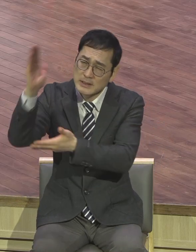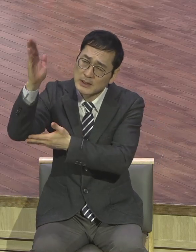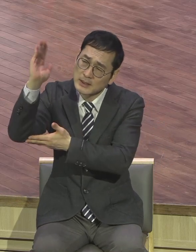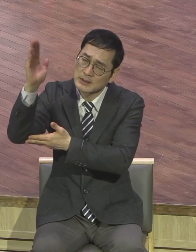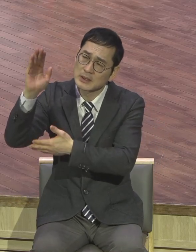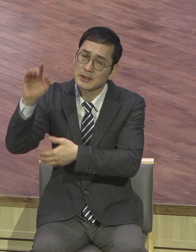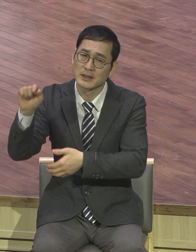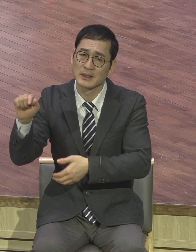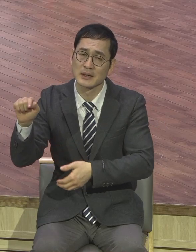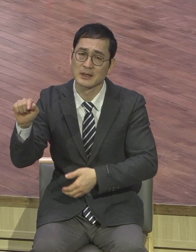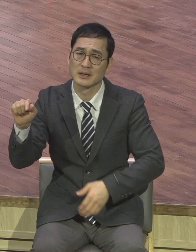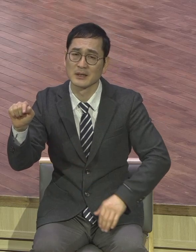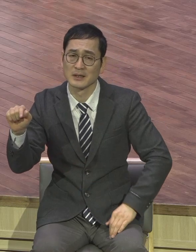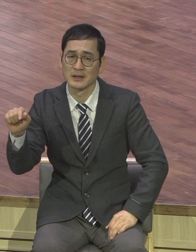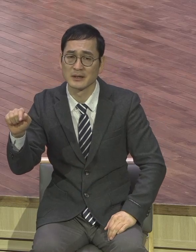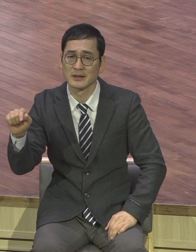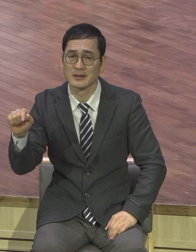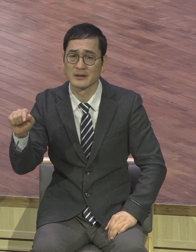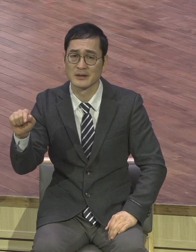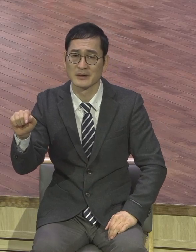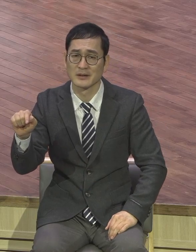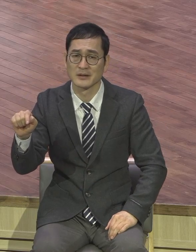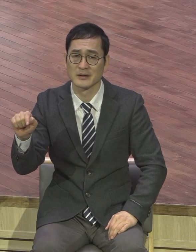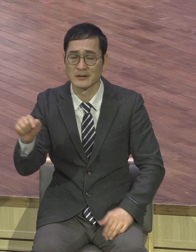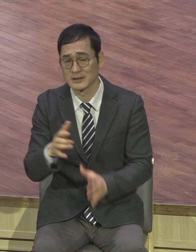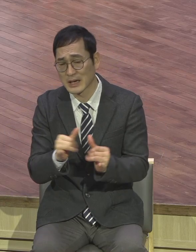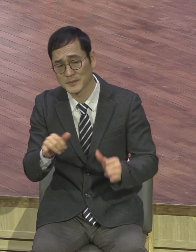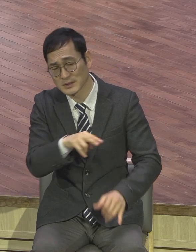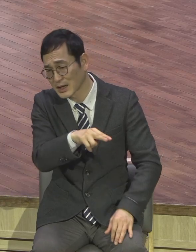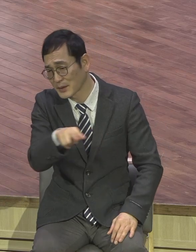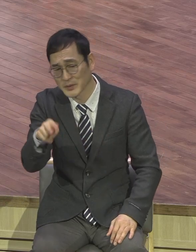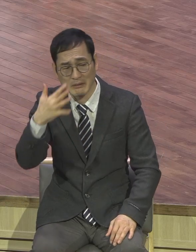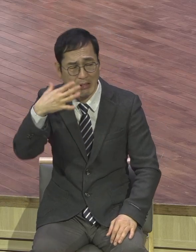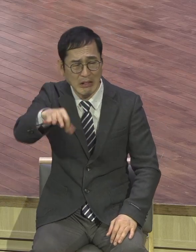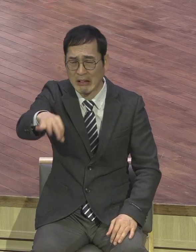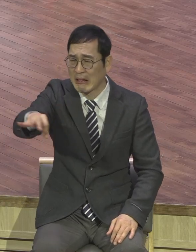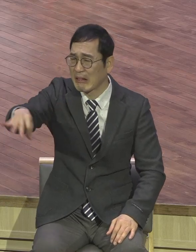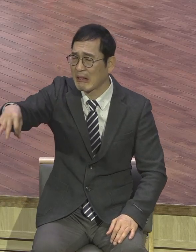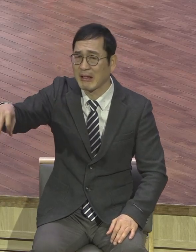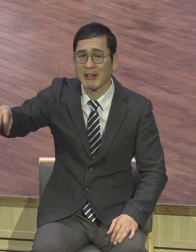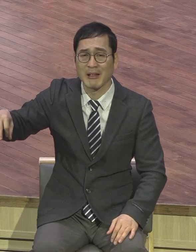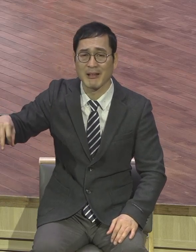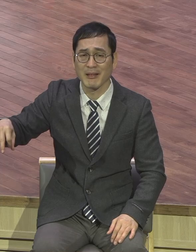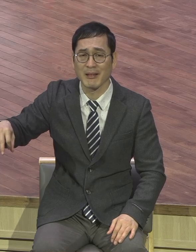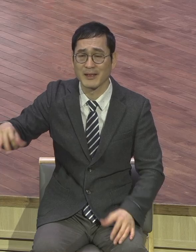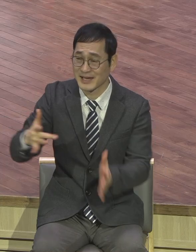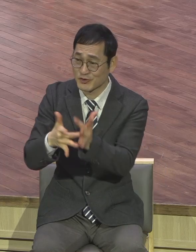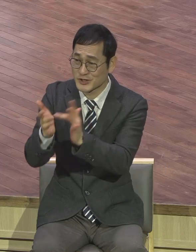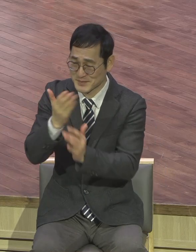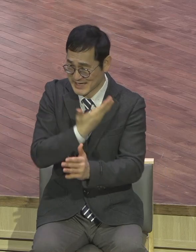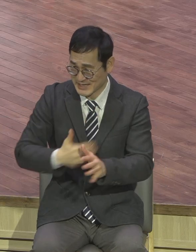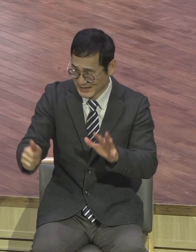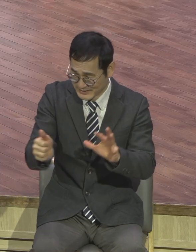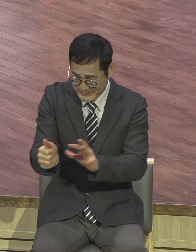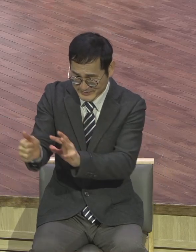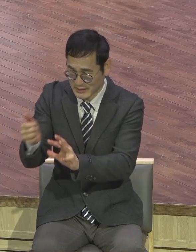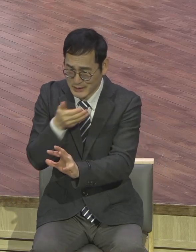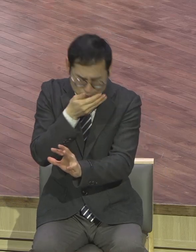꼬라지들이 보잘것 시골사람들이 그 모습 예수님 딸의 제자들 내세울 게 아무것도 없어요.